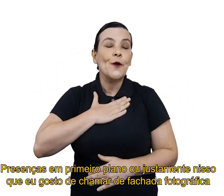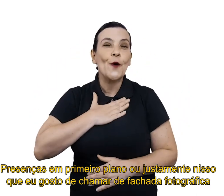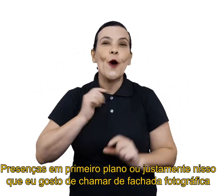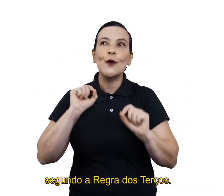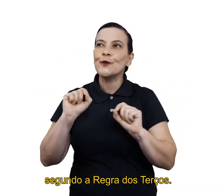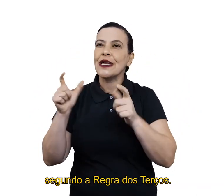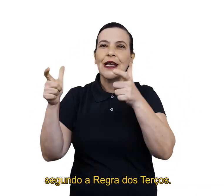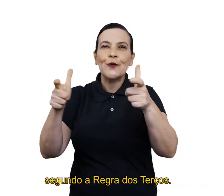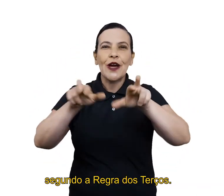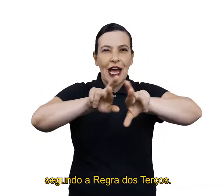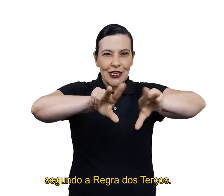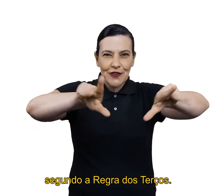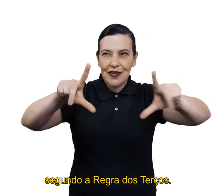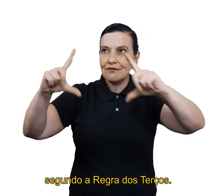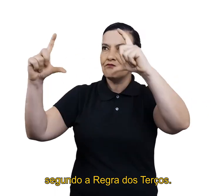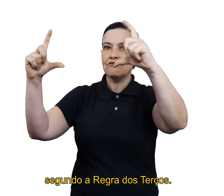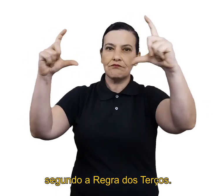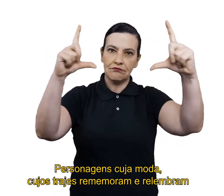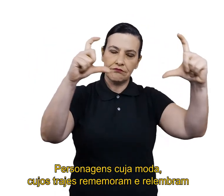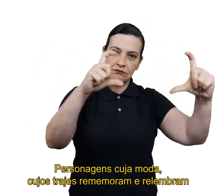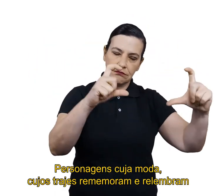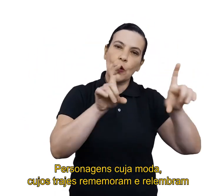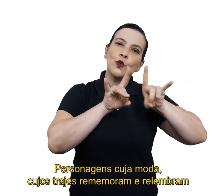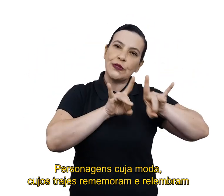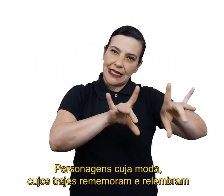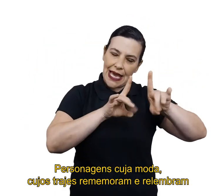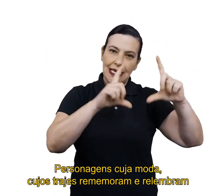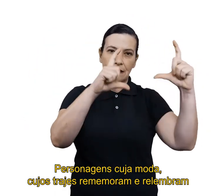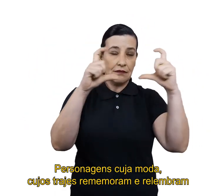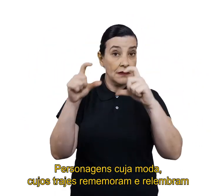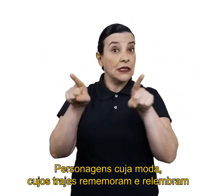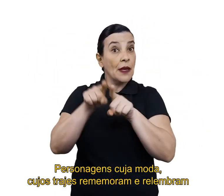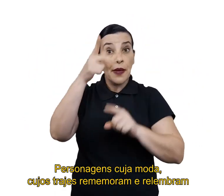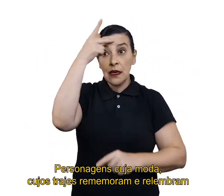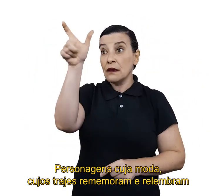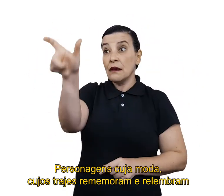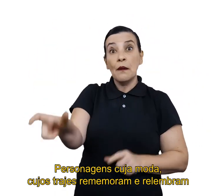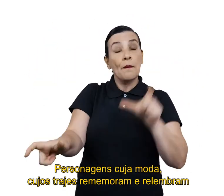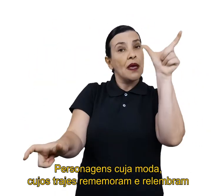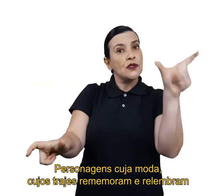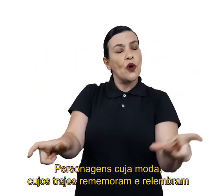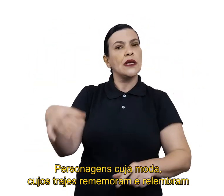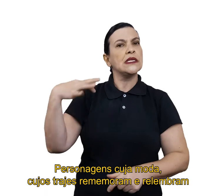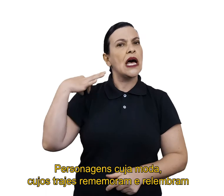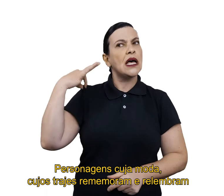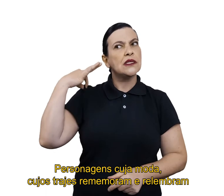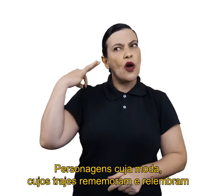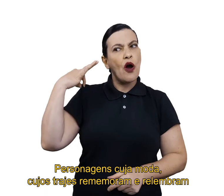fotográfica, segundo a regra dos terços. Personagens cuja moda, cujos trajes,